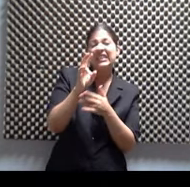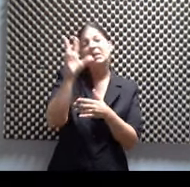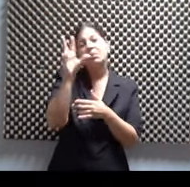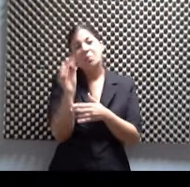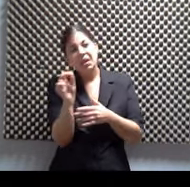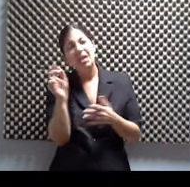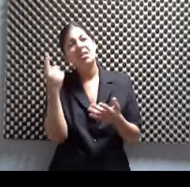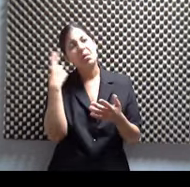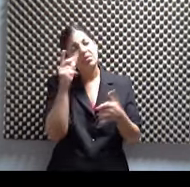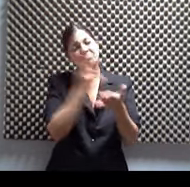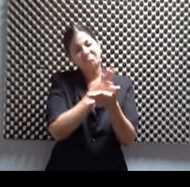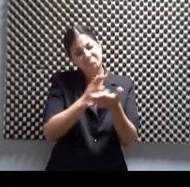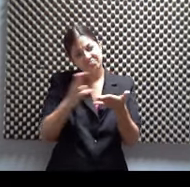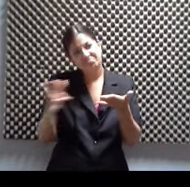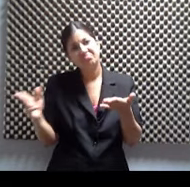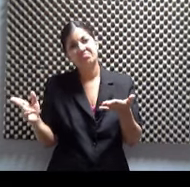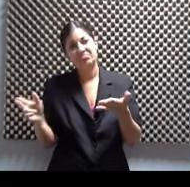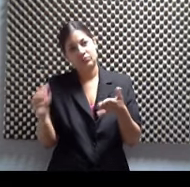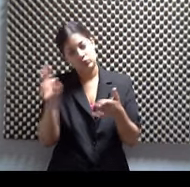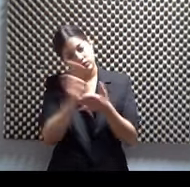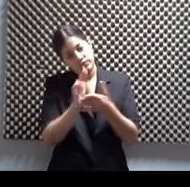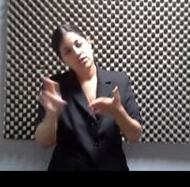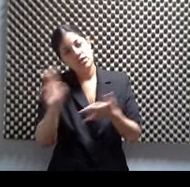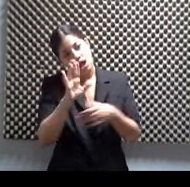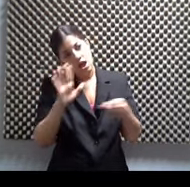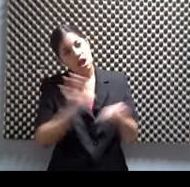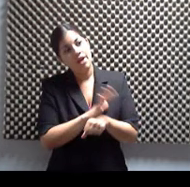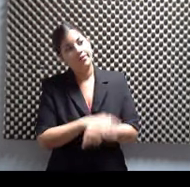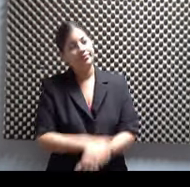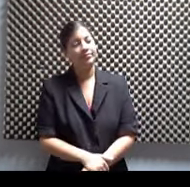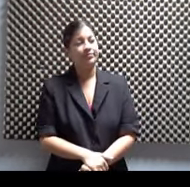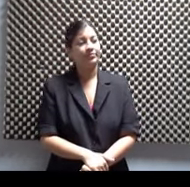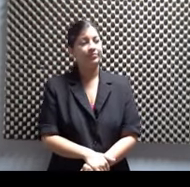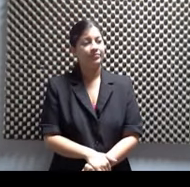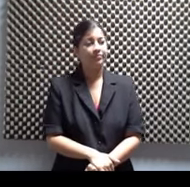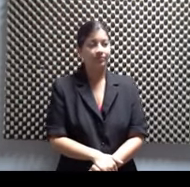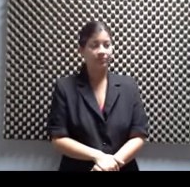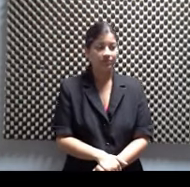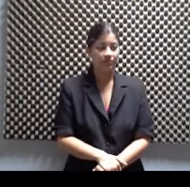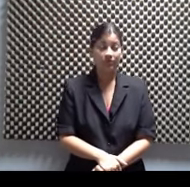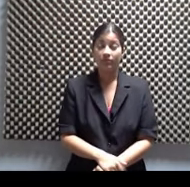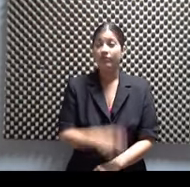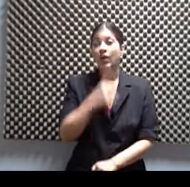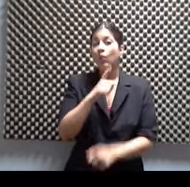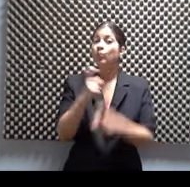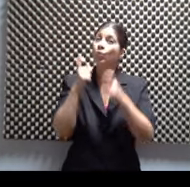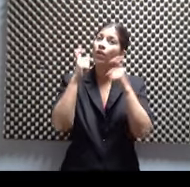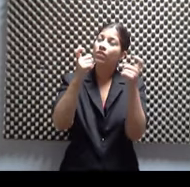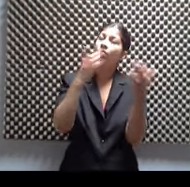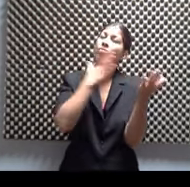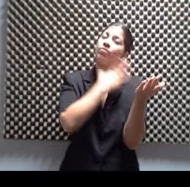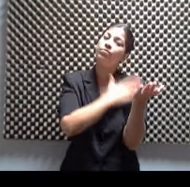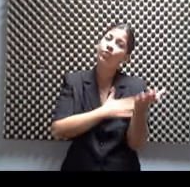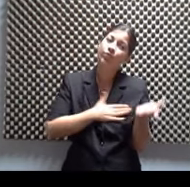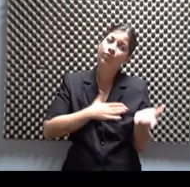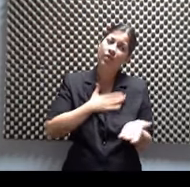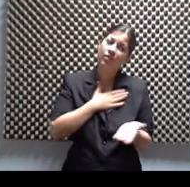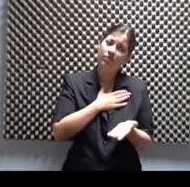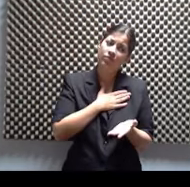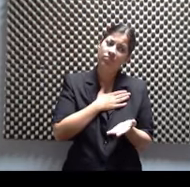del estacionamiento, una universidad. Y ya que estamos comentando que es un donativo, por favor. Salga antes y busque dinero